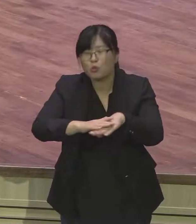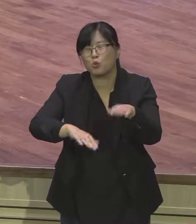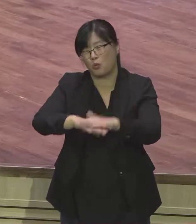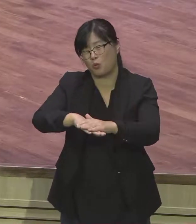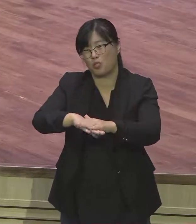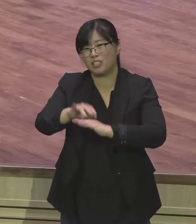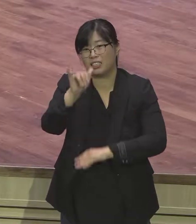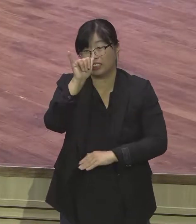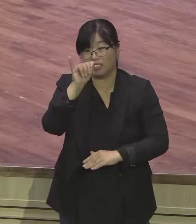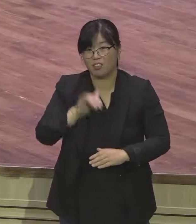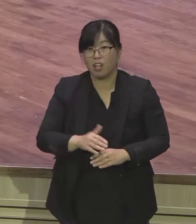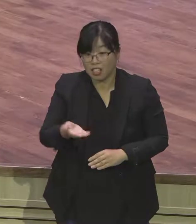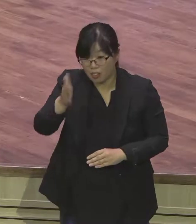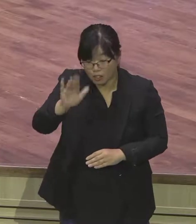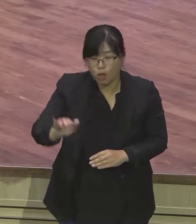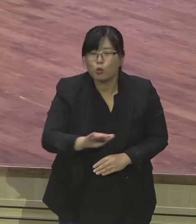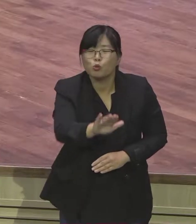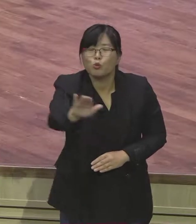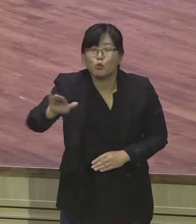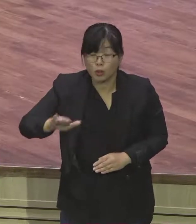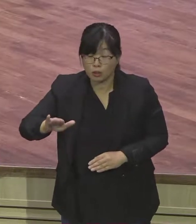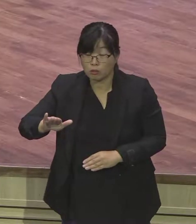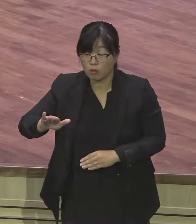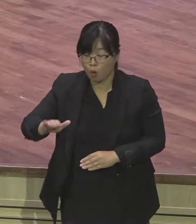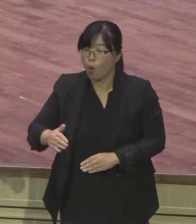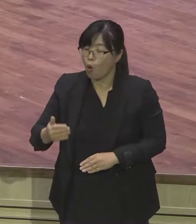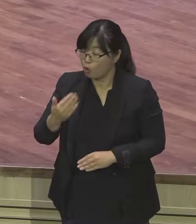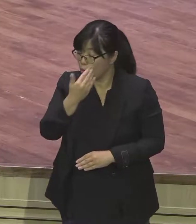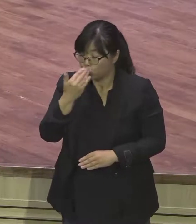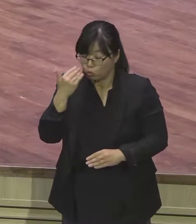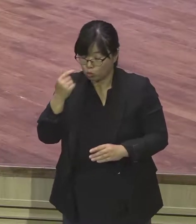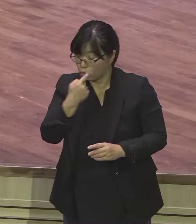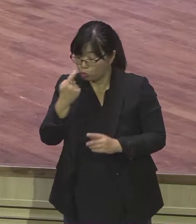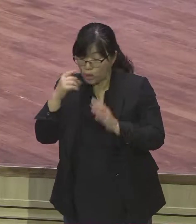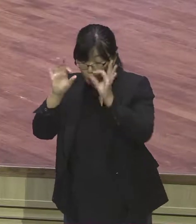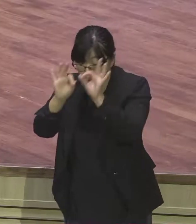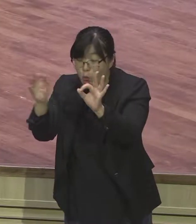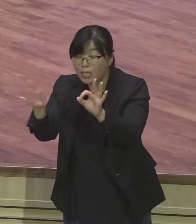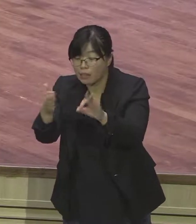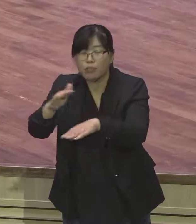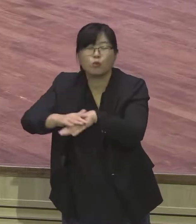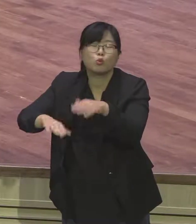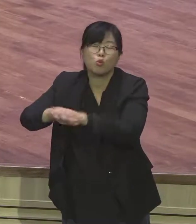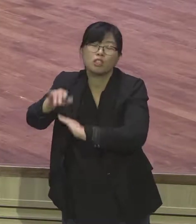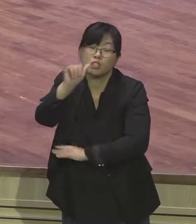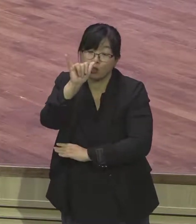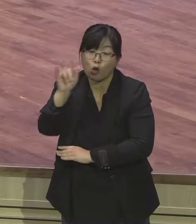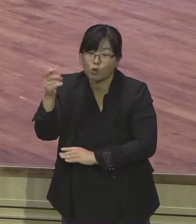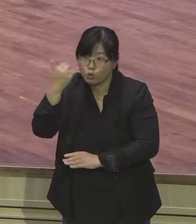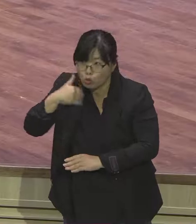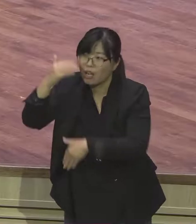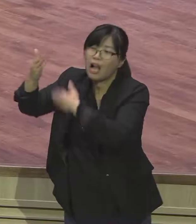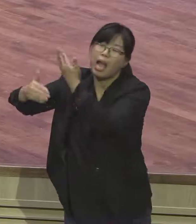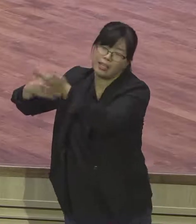하나님의 손입니다 세상에서 보이지 않는 손은 다 부정적 의미가 있지만